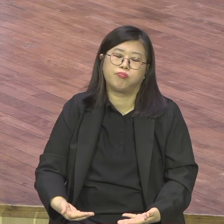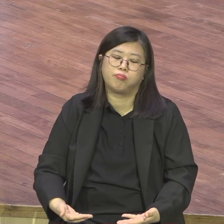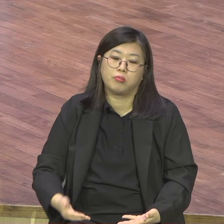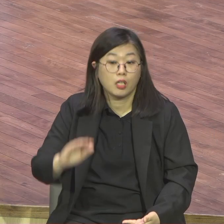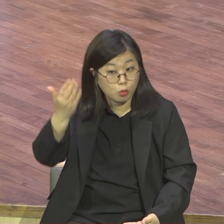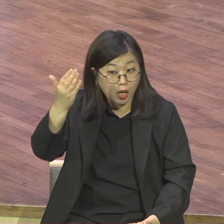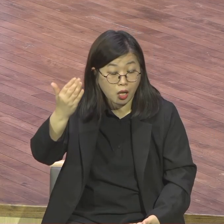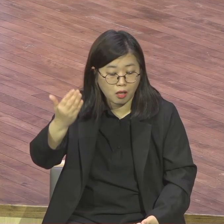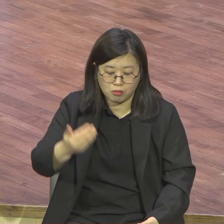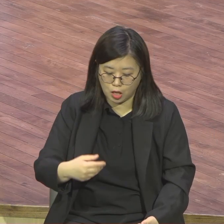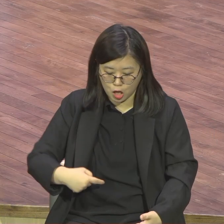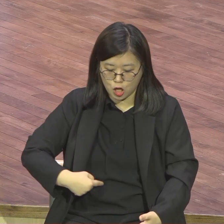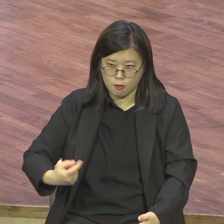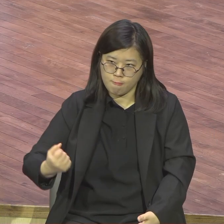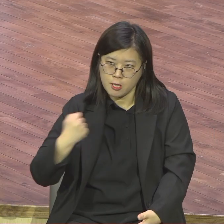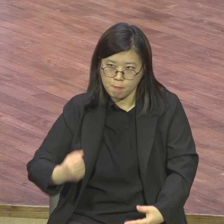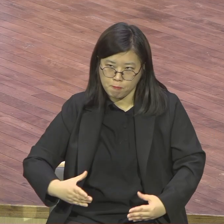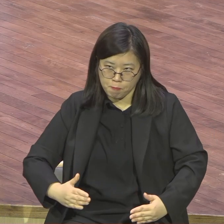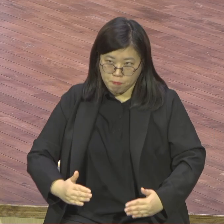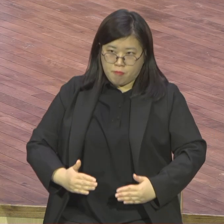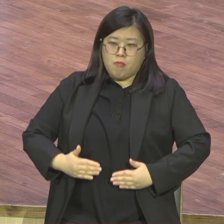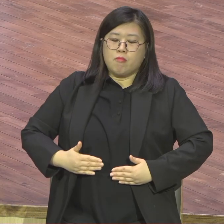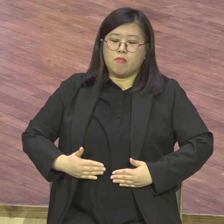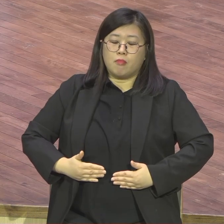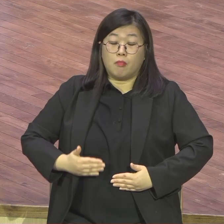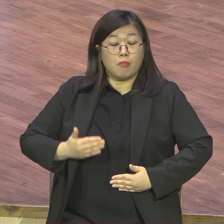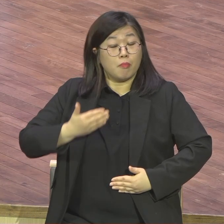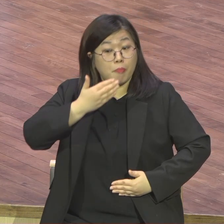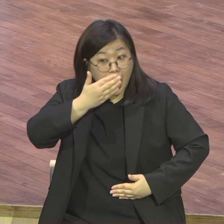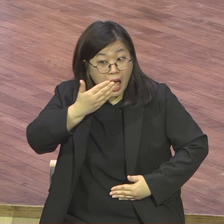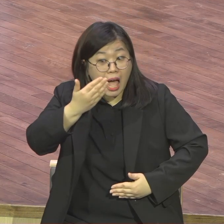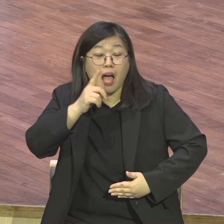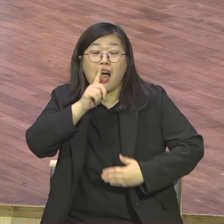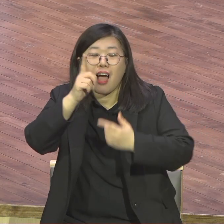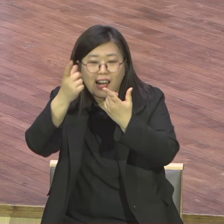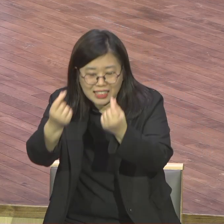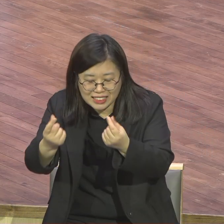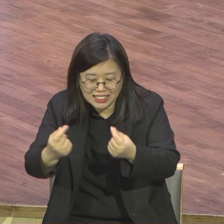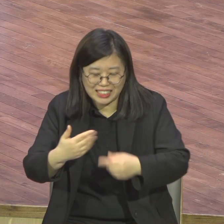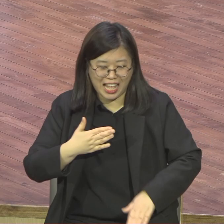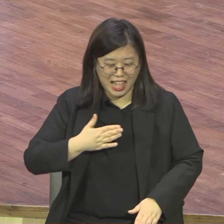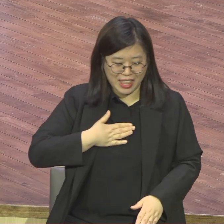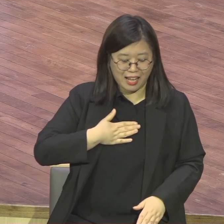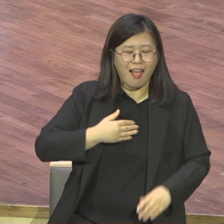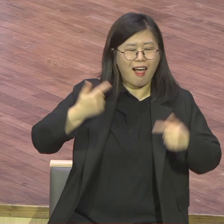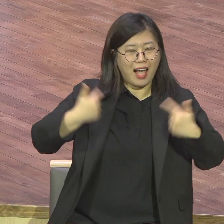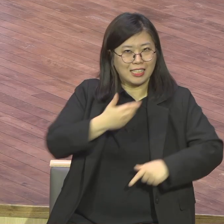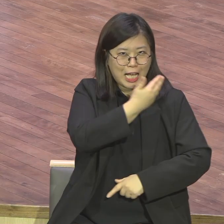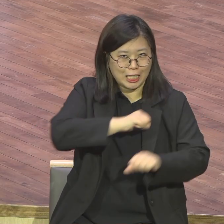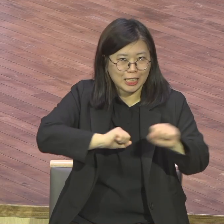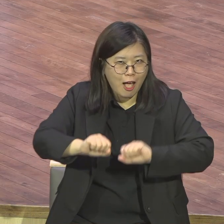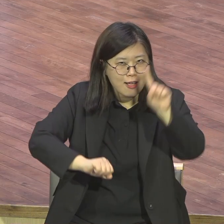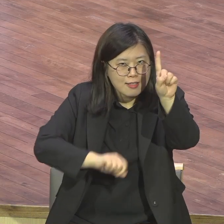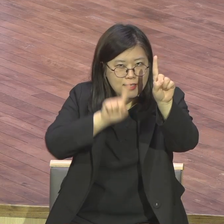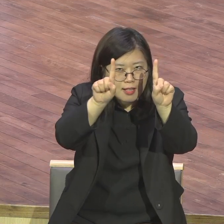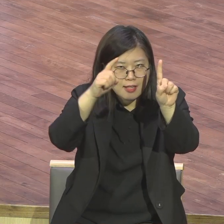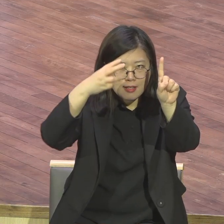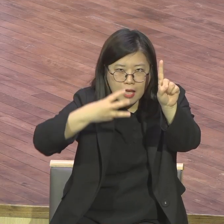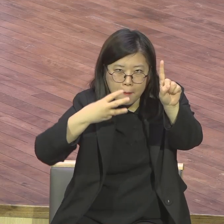않아요. 니가 안 되니까 땅 걸을 거 있으니까 갈등하죠. 이게 무슨 말입니까 이거는 그리스도로